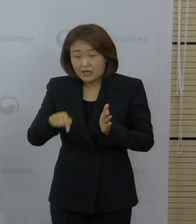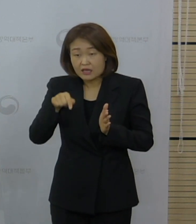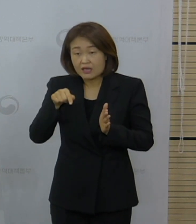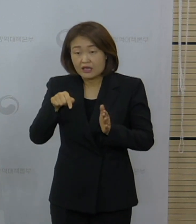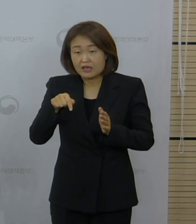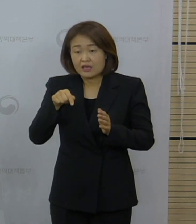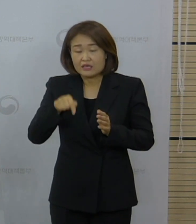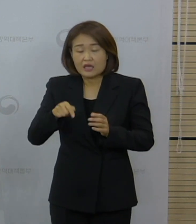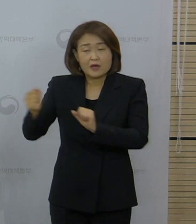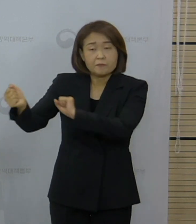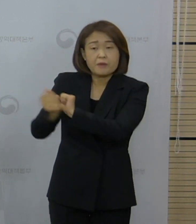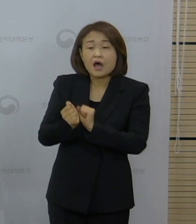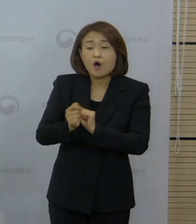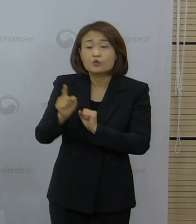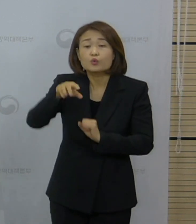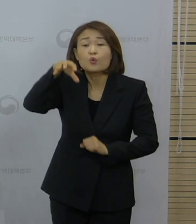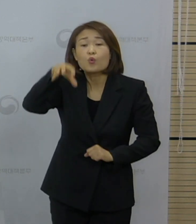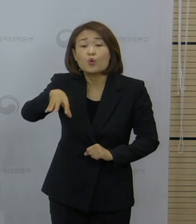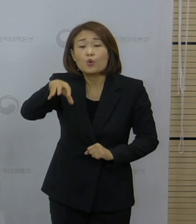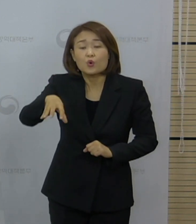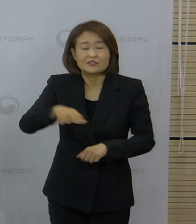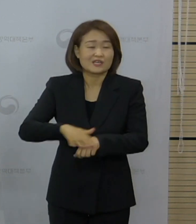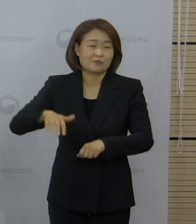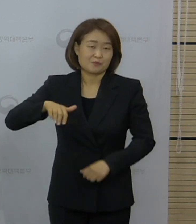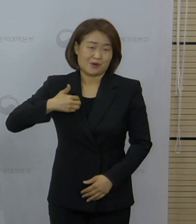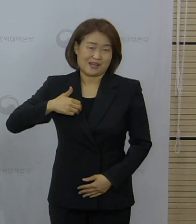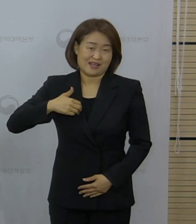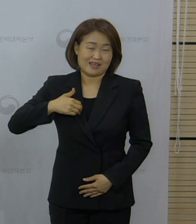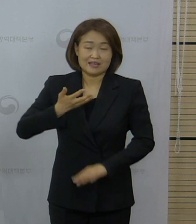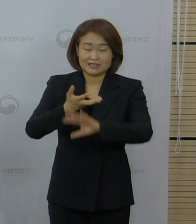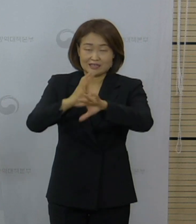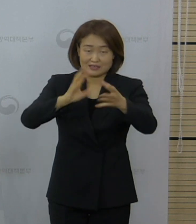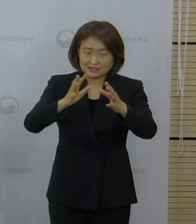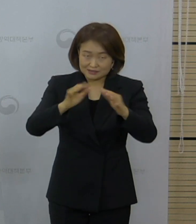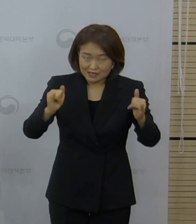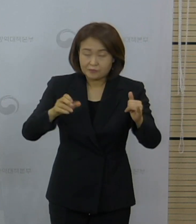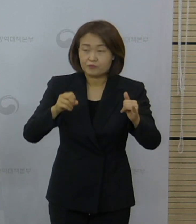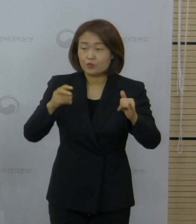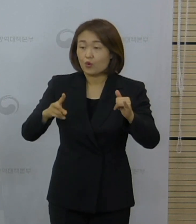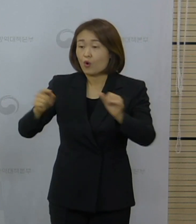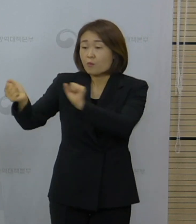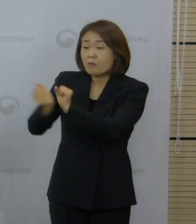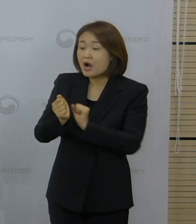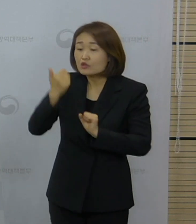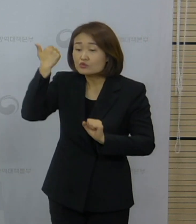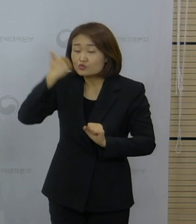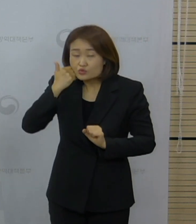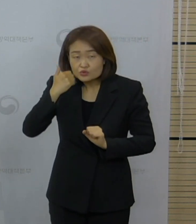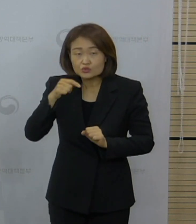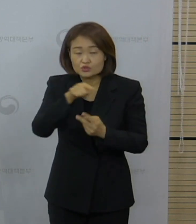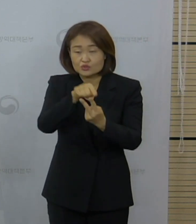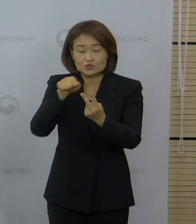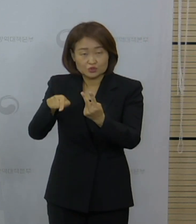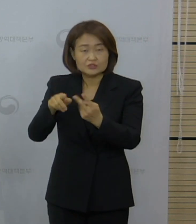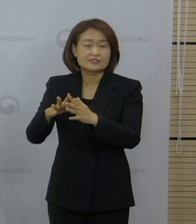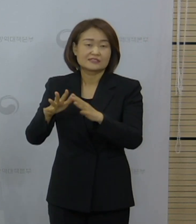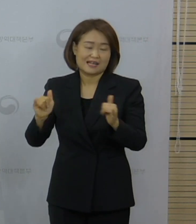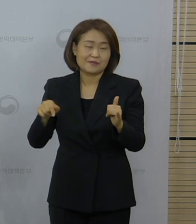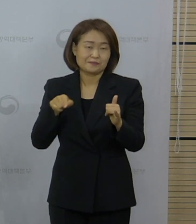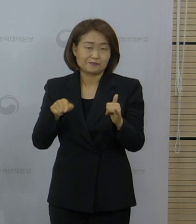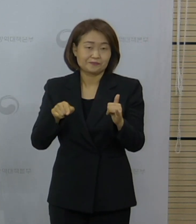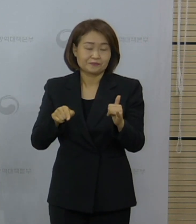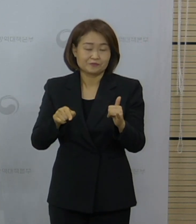대해서 변이 바이러스를 추가적으로 분석하거나 외국인, 감염 경로가 불명인 외국인들을 중심으로